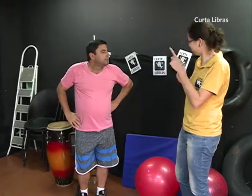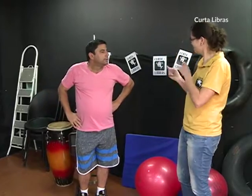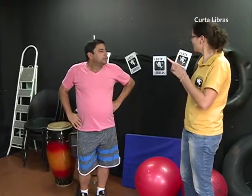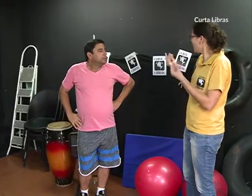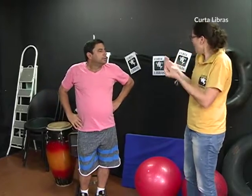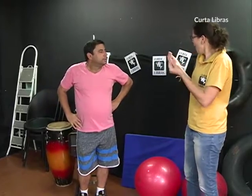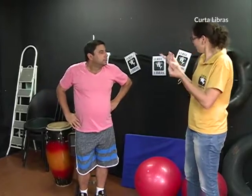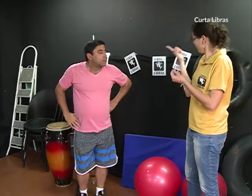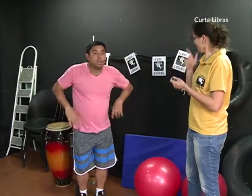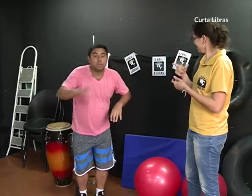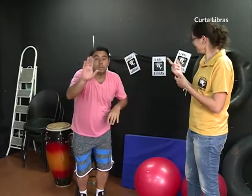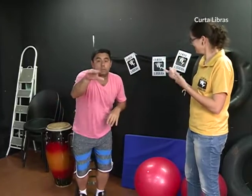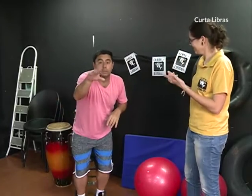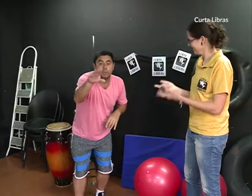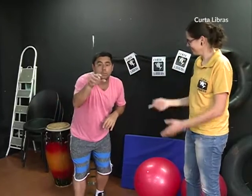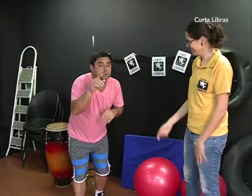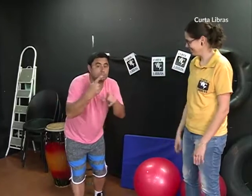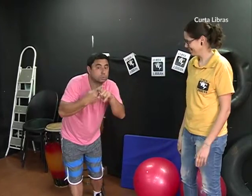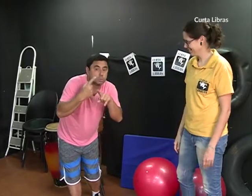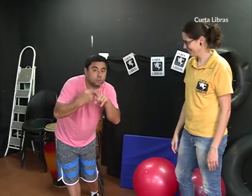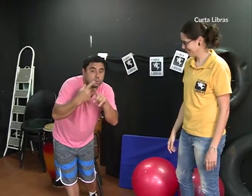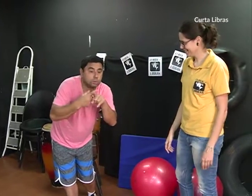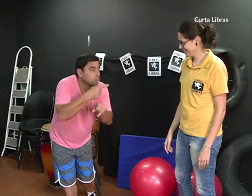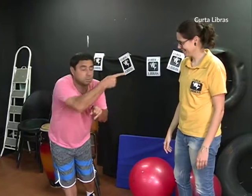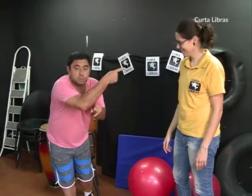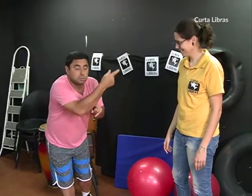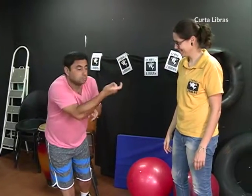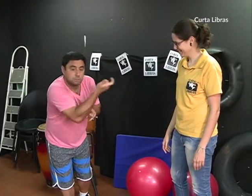humorista. Como você consegue? Ela está dizendo que eu faço piadas.